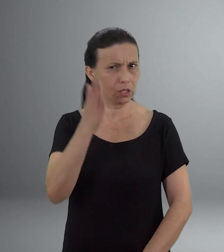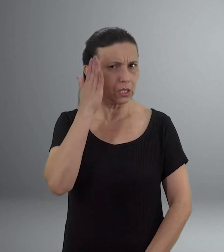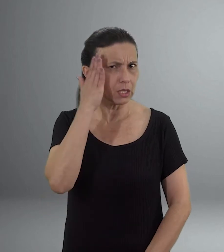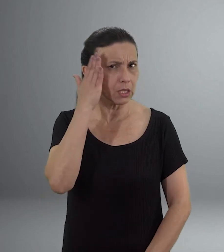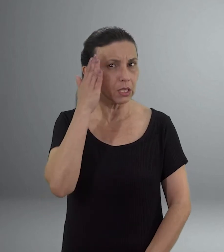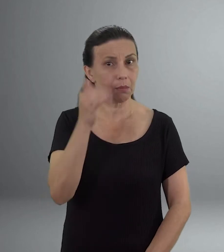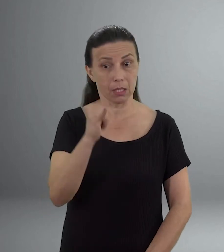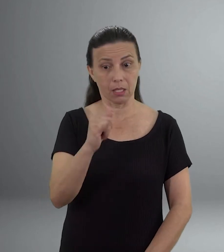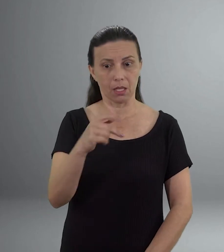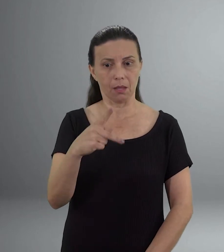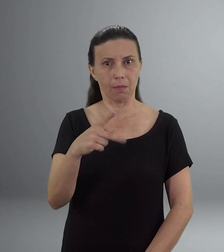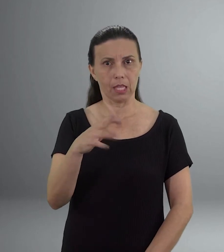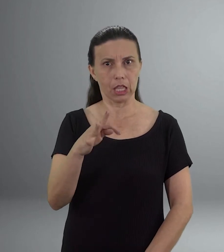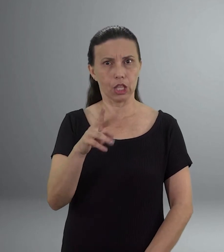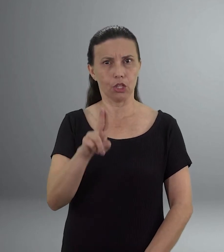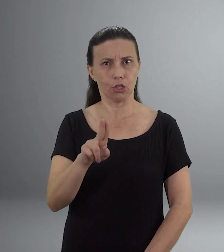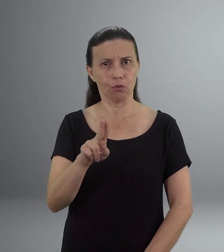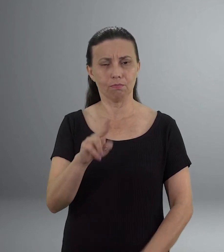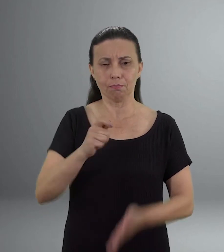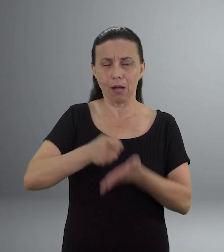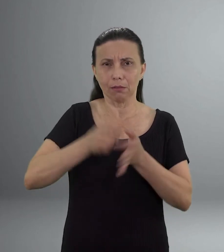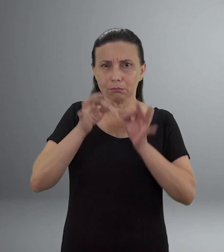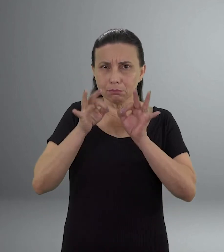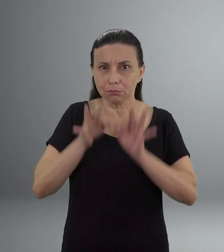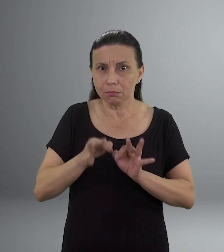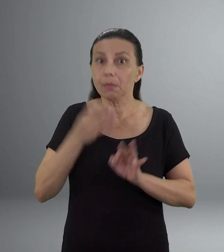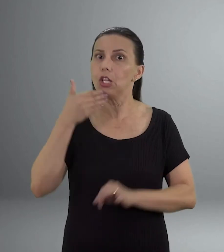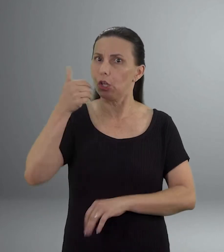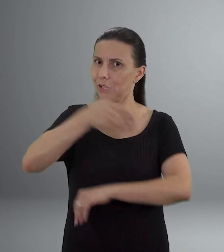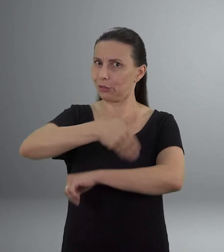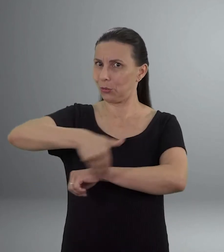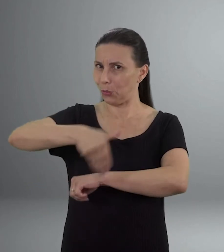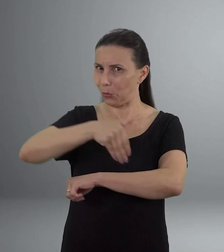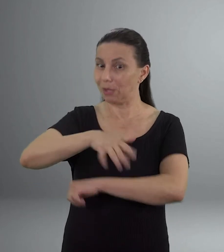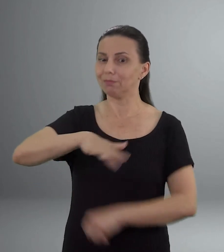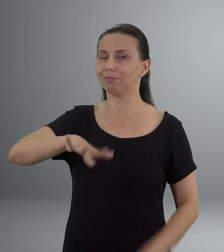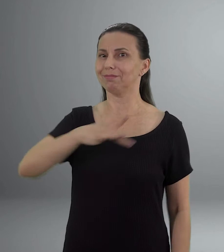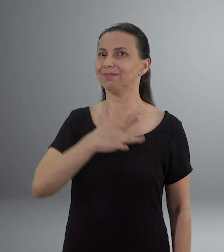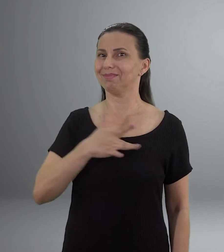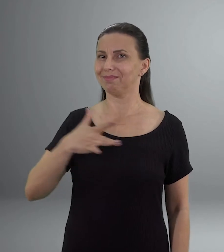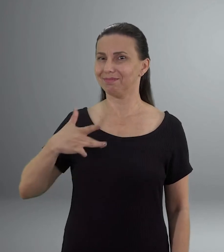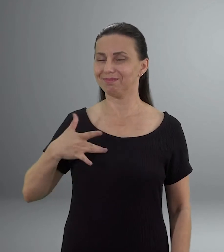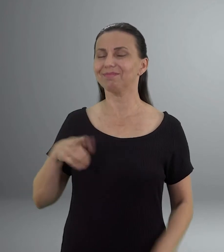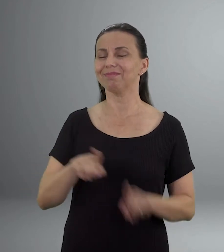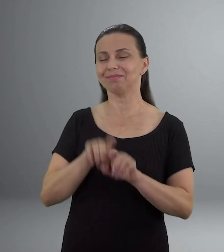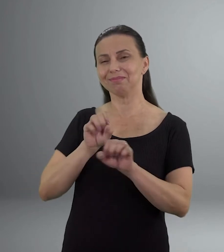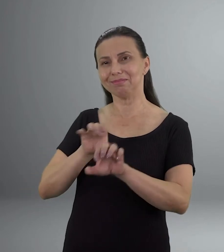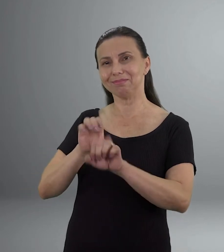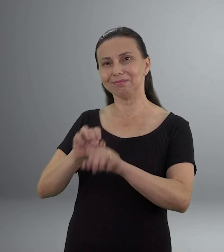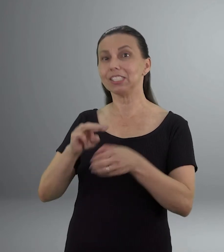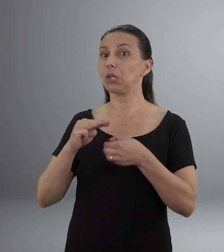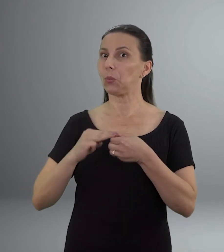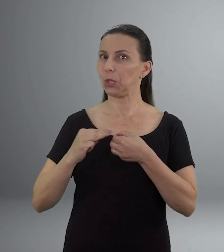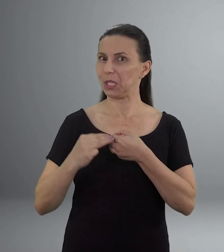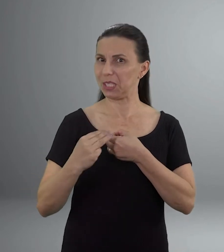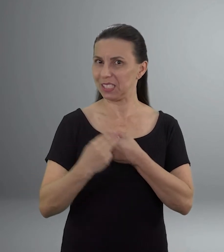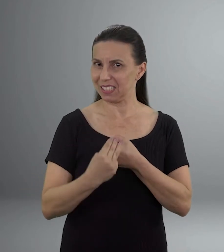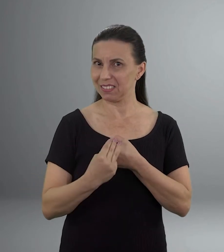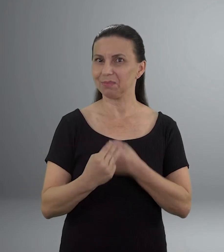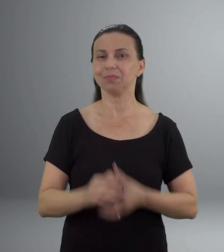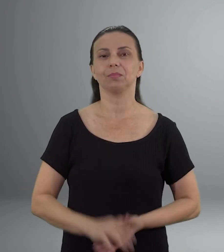Você sabia que o IPTU em dia melhora as ruas de Joinville? Melhora os serviços de saúde. Eu ensino na rede municipal.